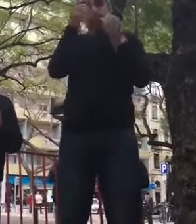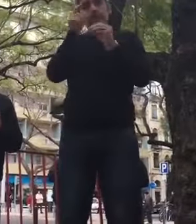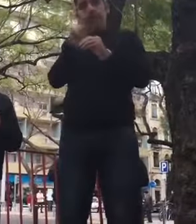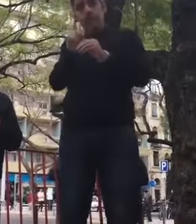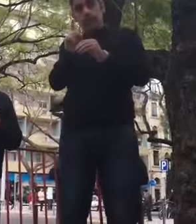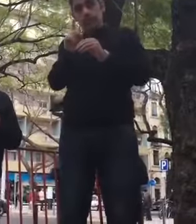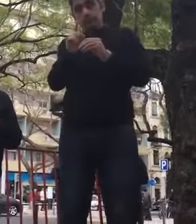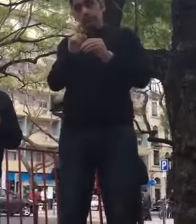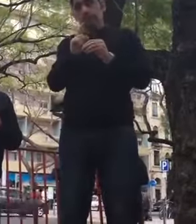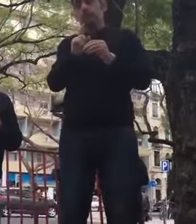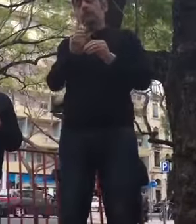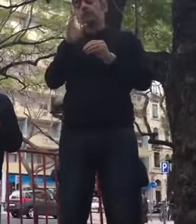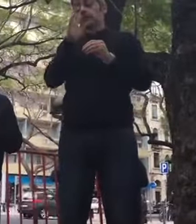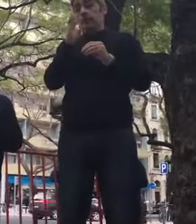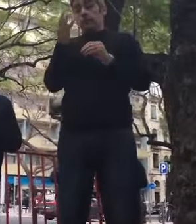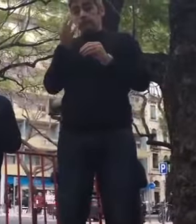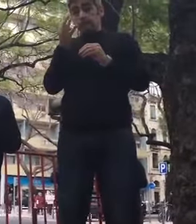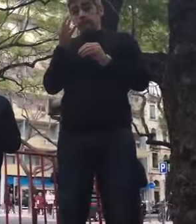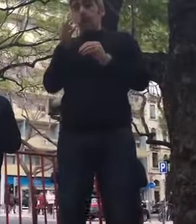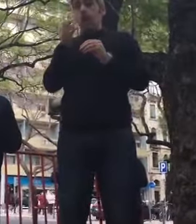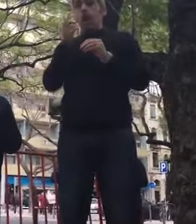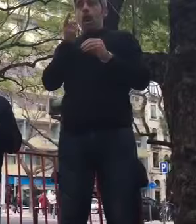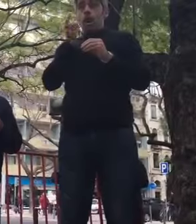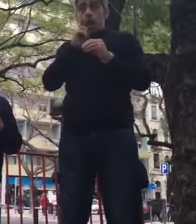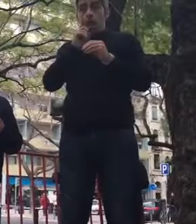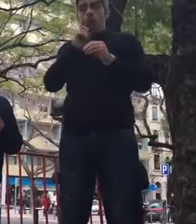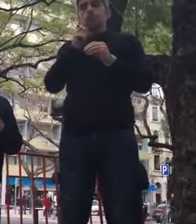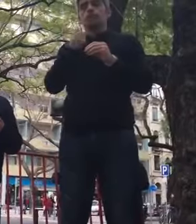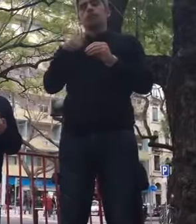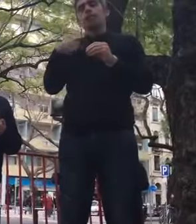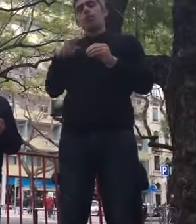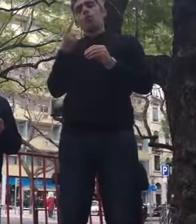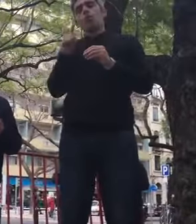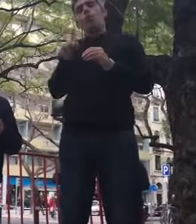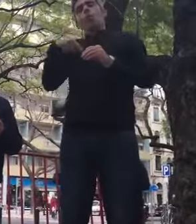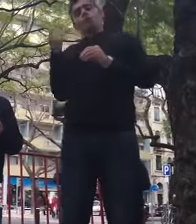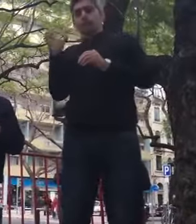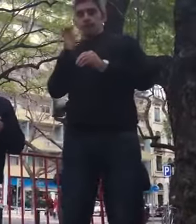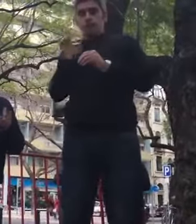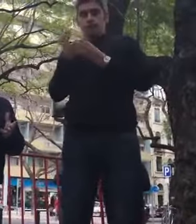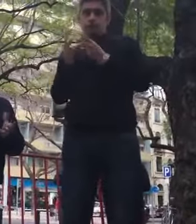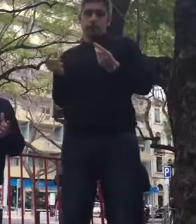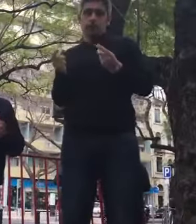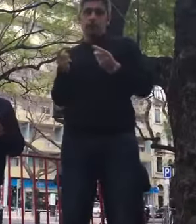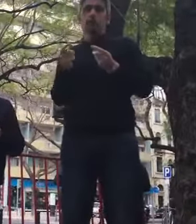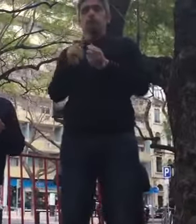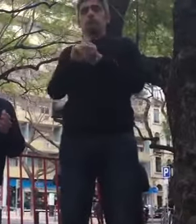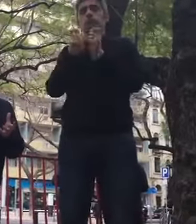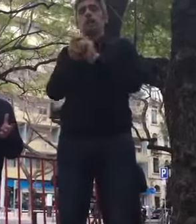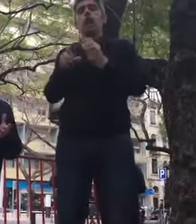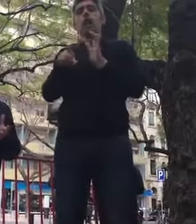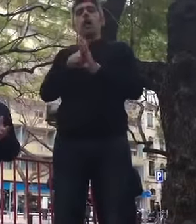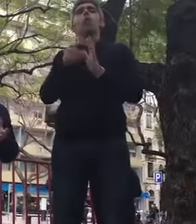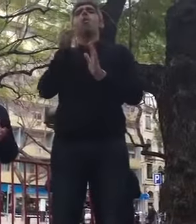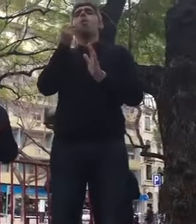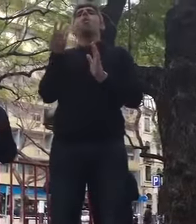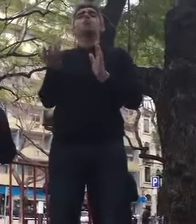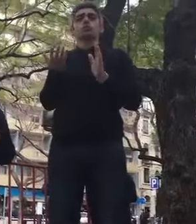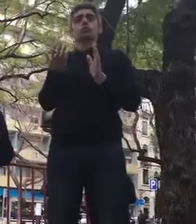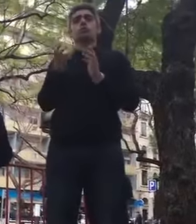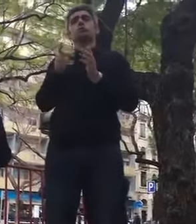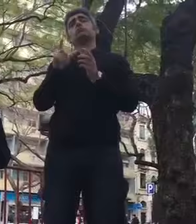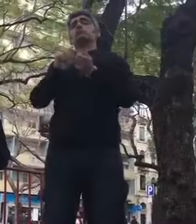E, se assim for, quando as coisas são ilegais, há sempre uma maneira de as resolver, quer torná-las legais. Como é que se tornam legais?